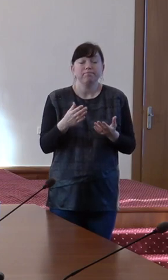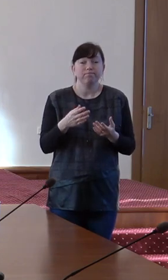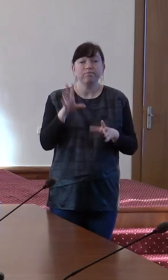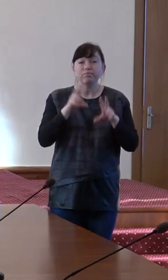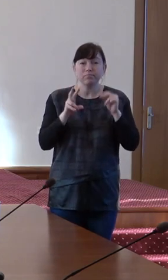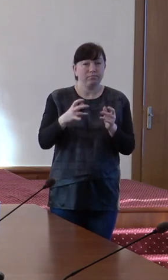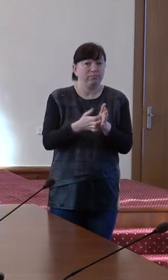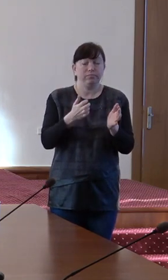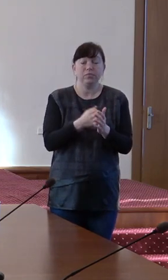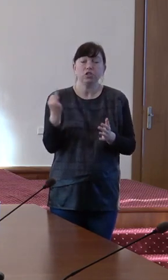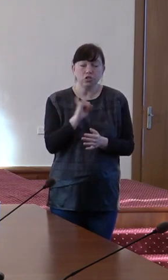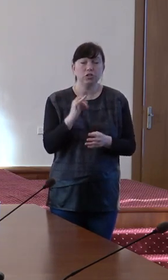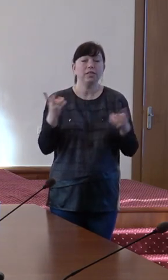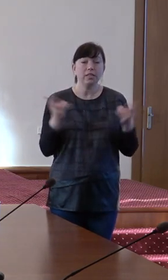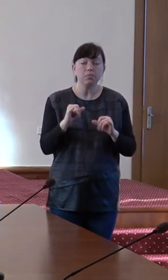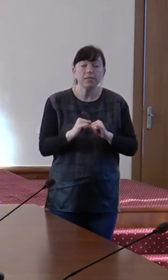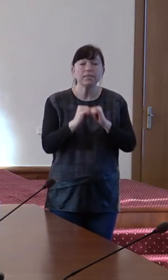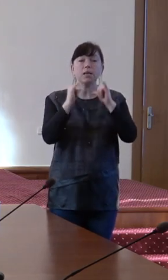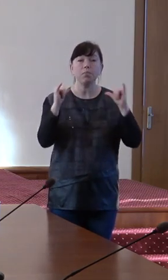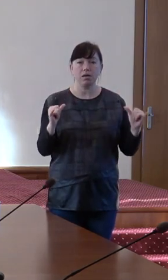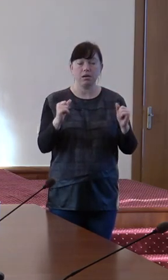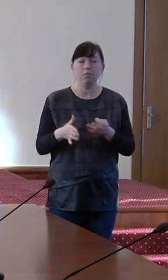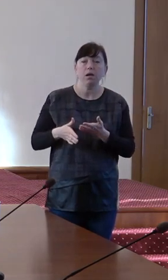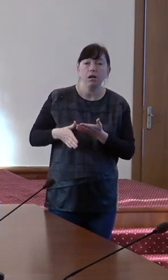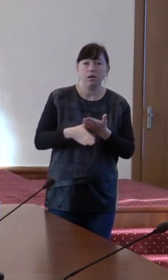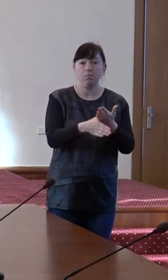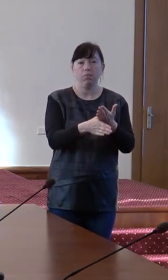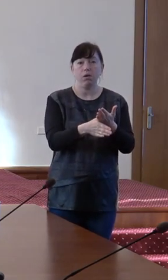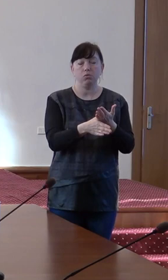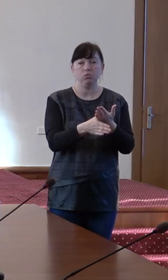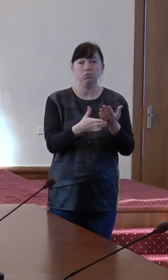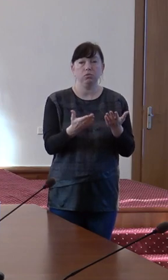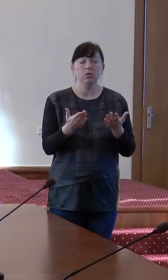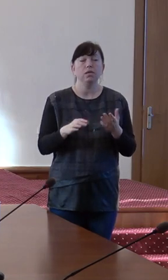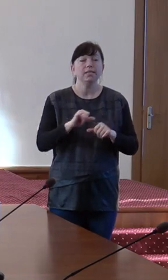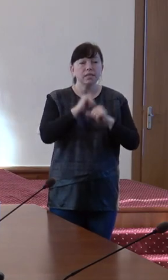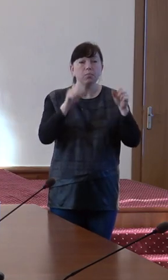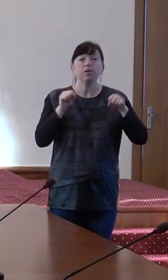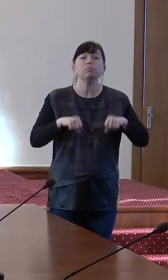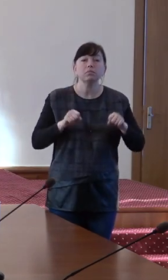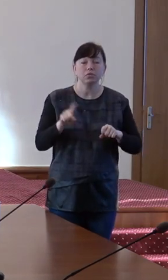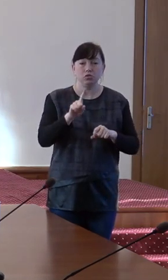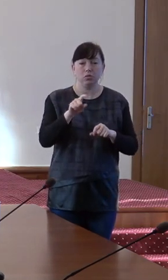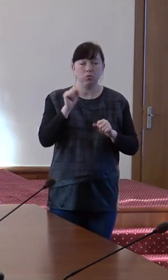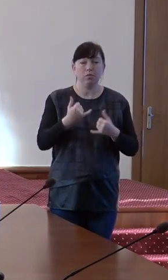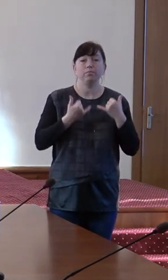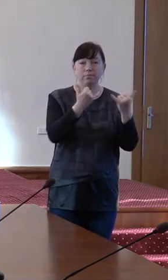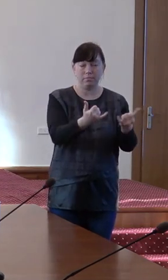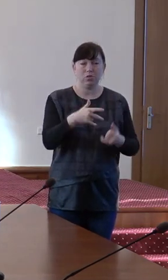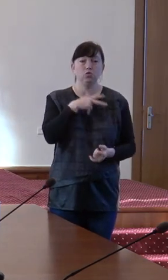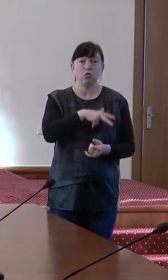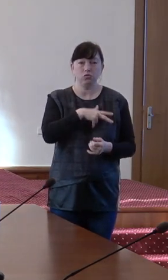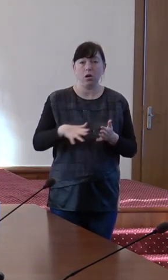și cu siguranță trebuie să mărim impactul măsurilor de asistență